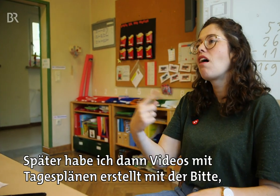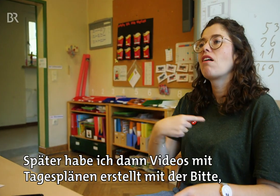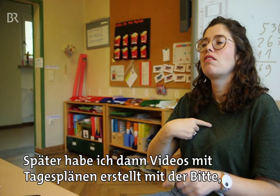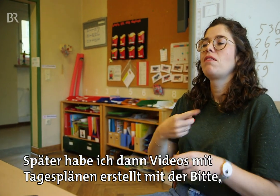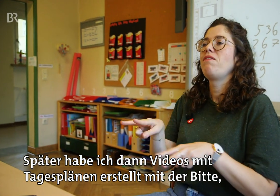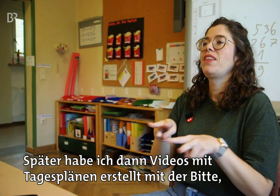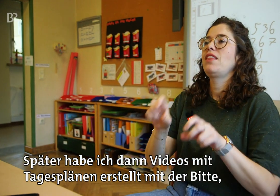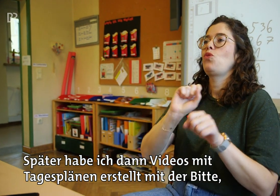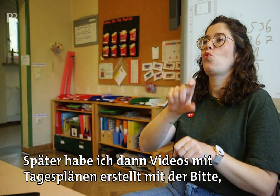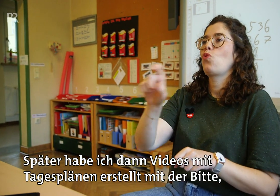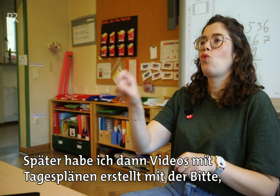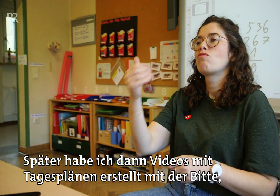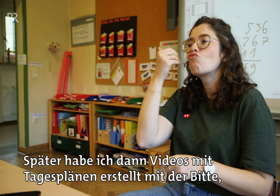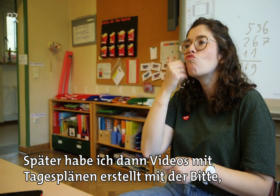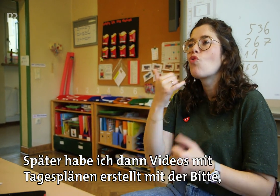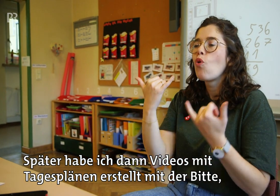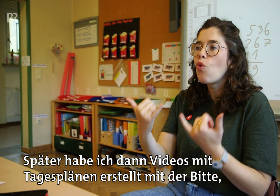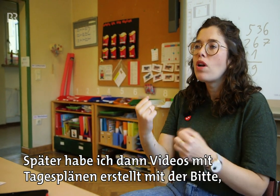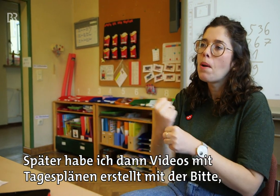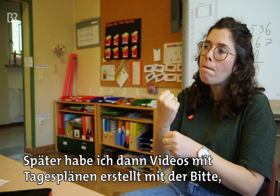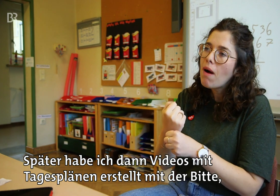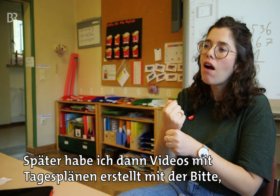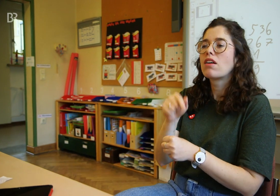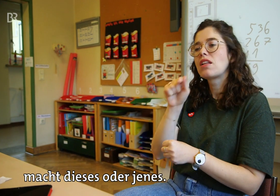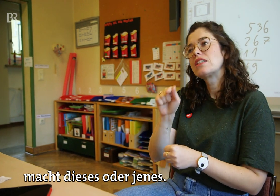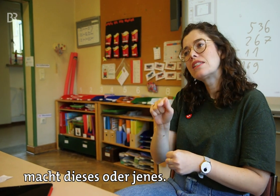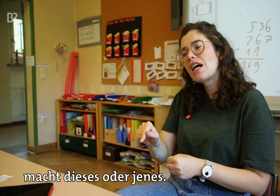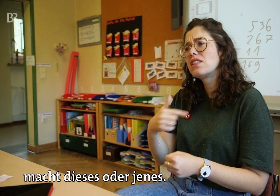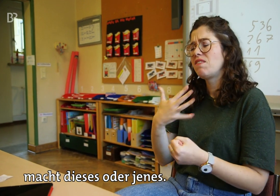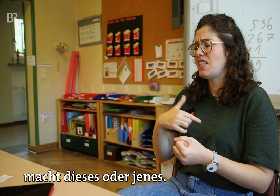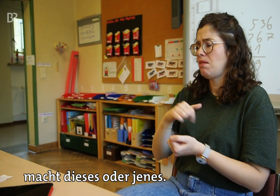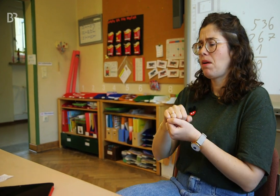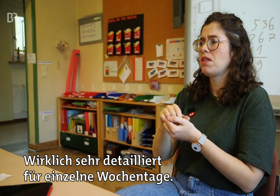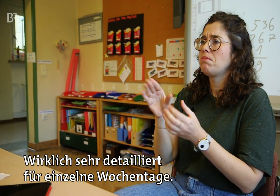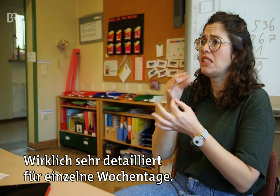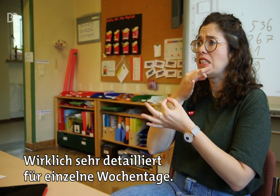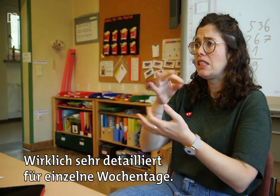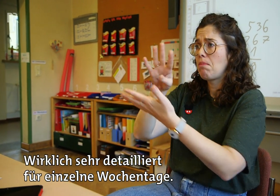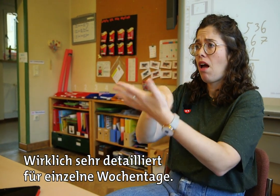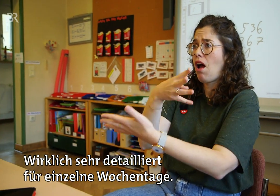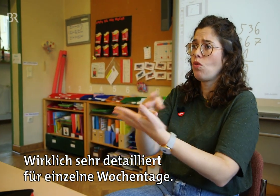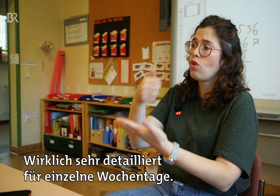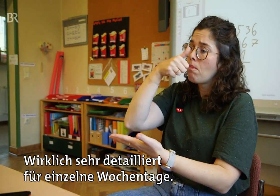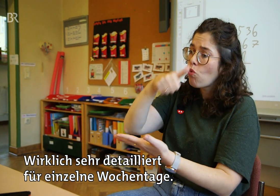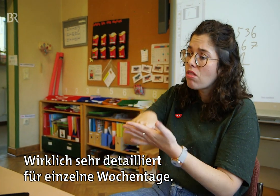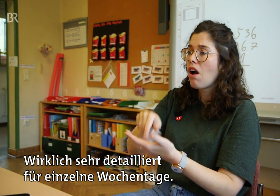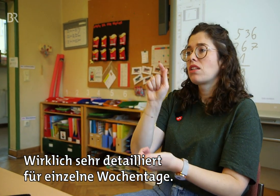Später habe ich dann Videos mit Tagesplänen erstellt, mit der Bitte, mach dieses oder jenes. Wirklich sehr detailliert für einzelne Wochentage.